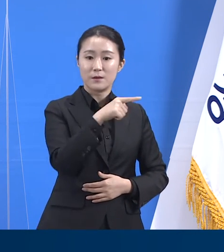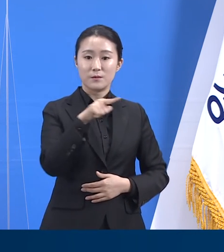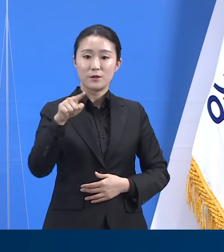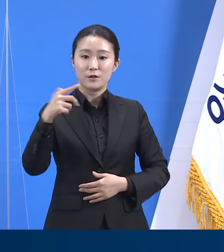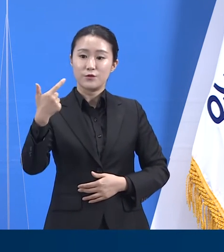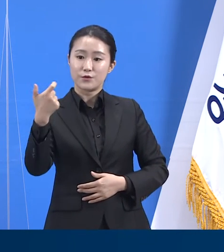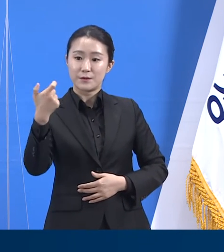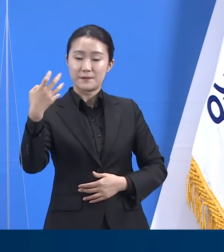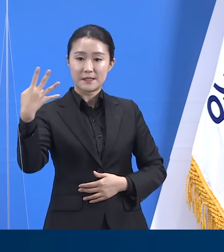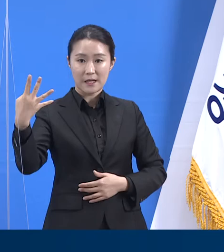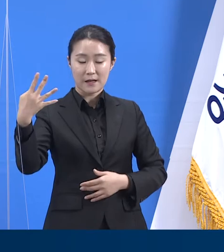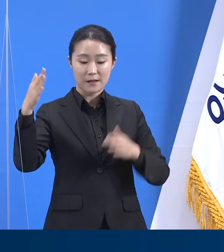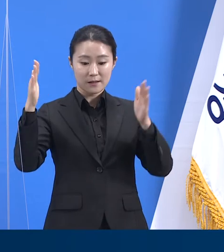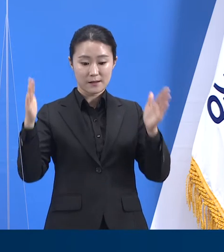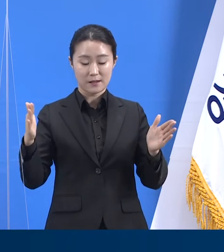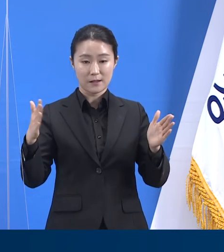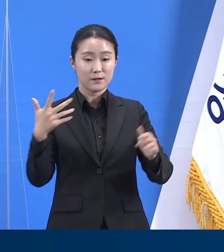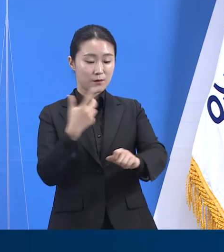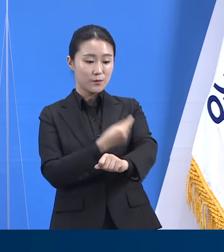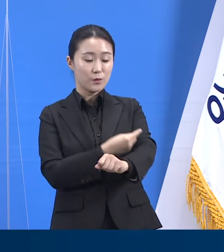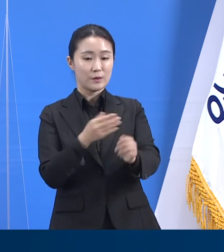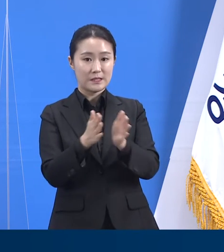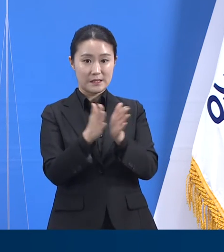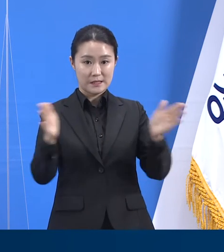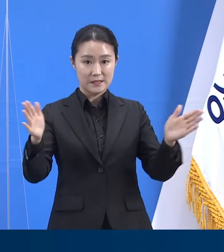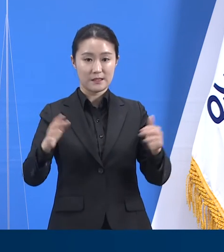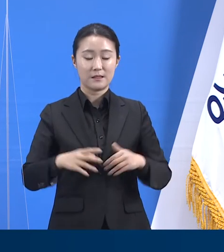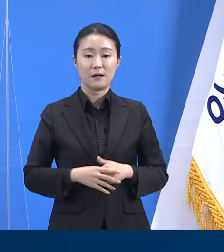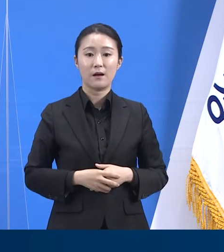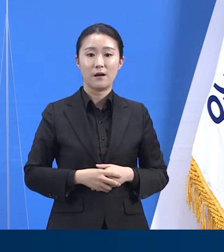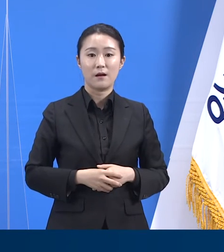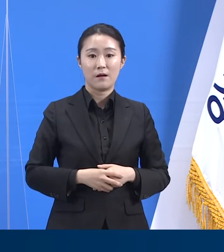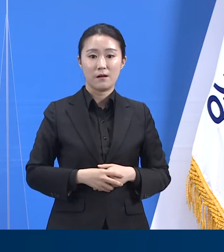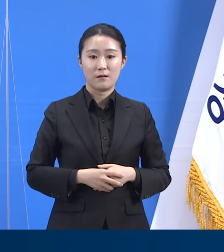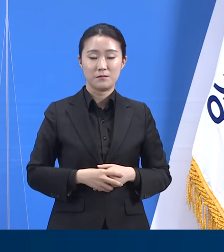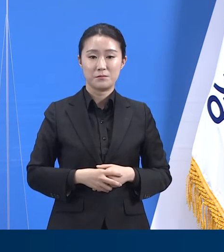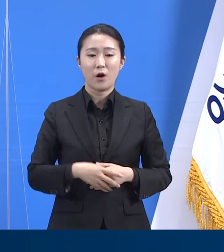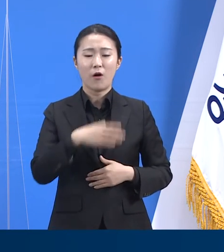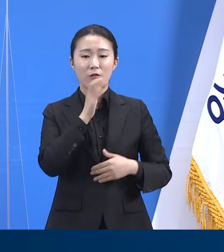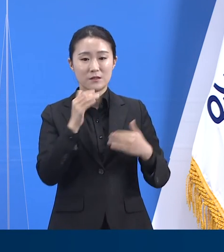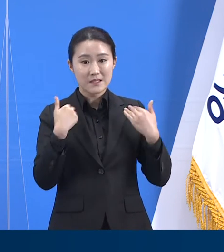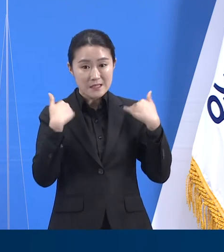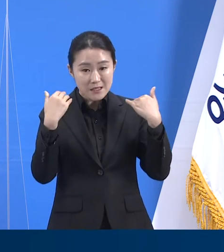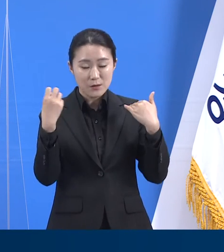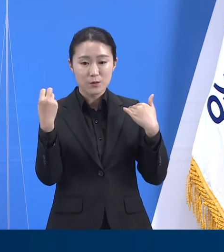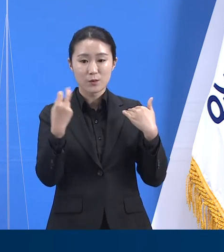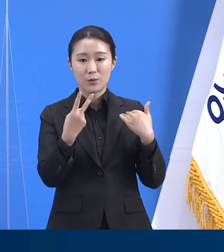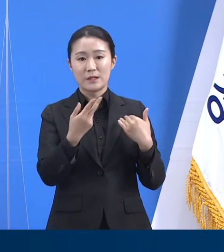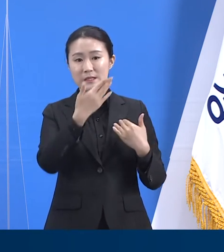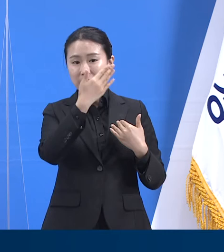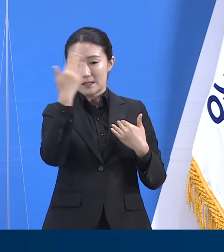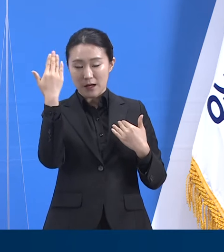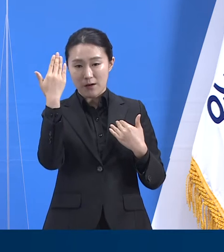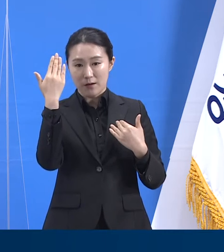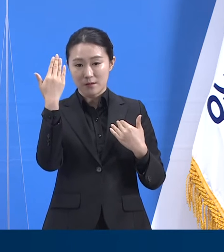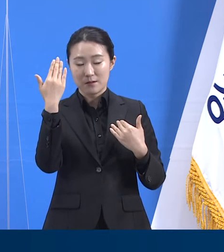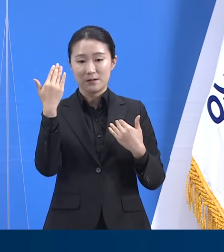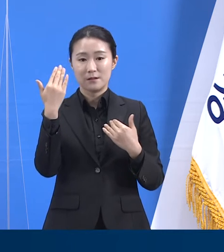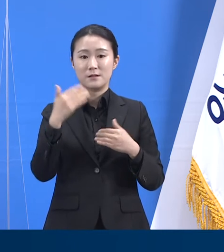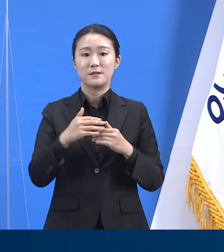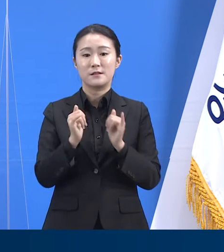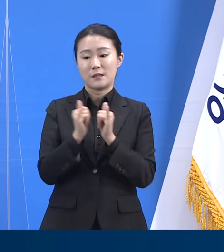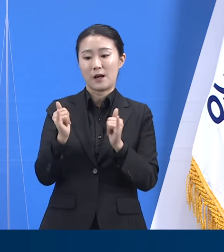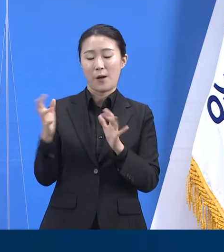접종 기회가 고령층에서 장년층까지 확대되고 있습니다. 60세에서 74세 사이